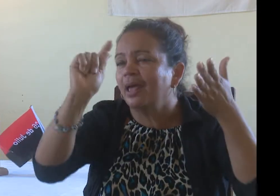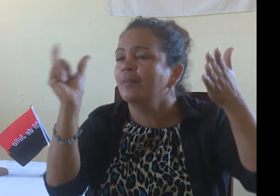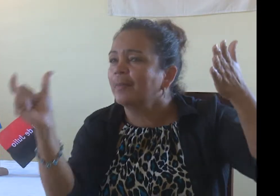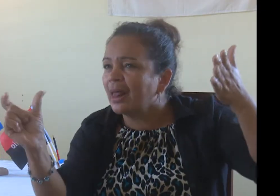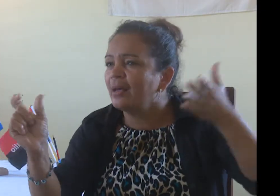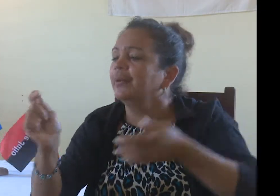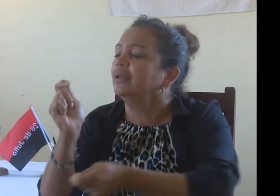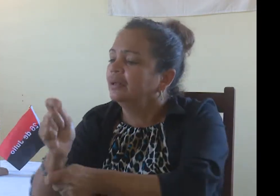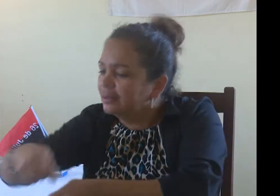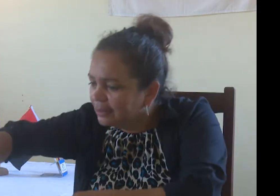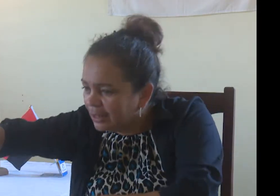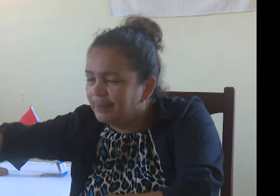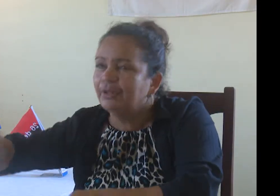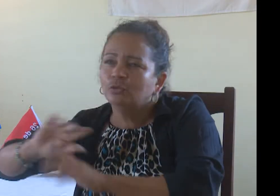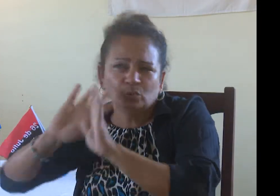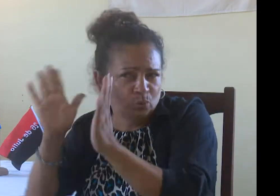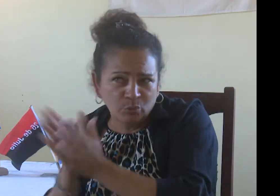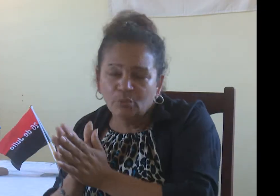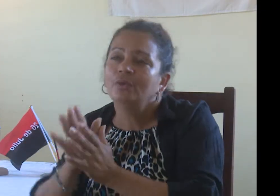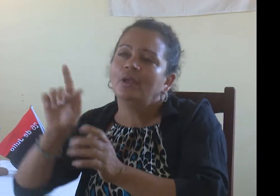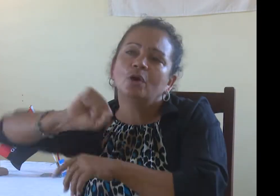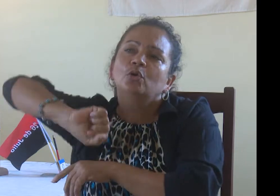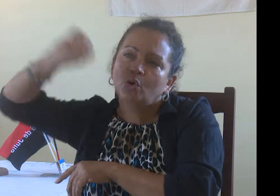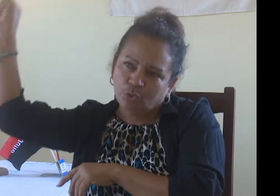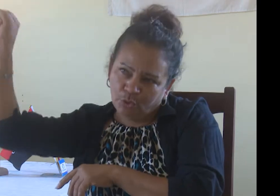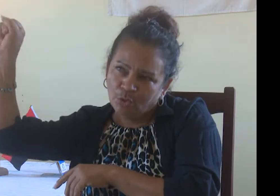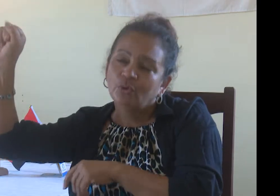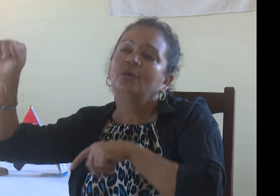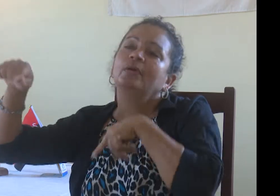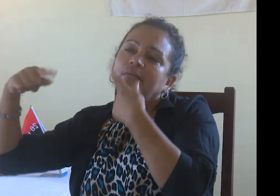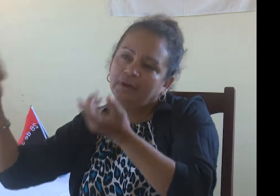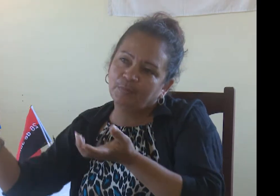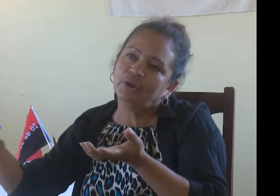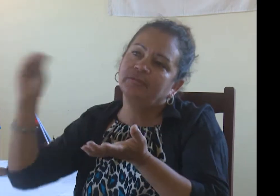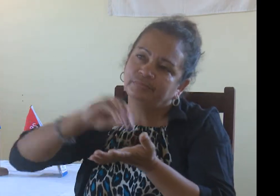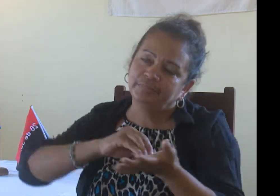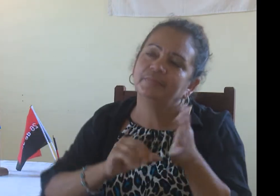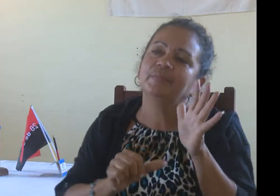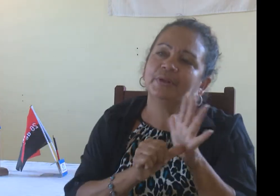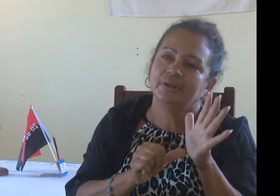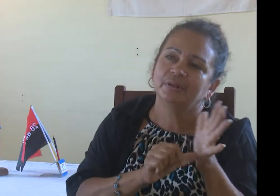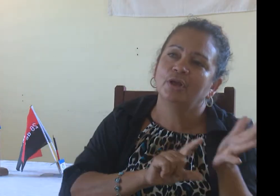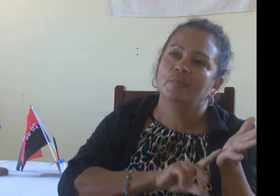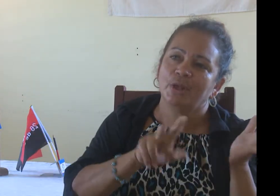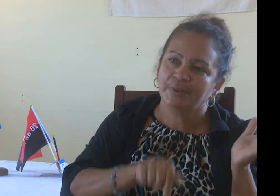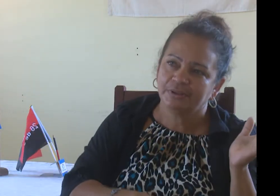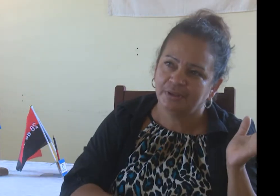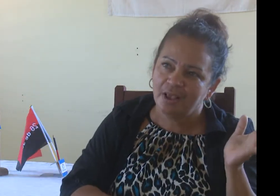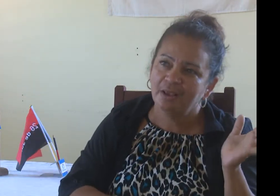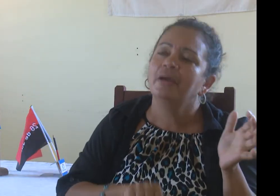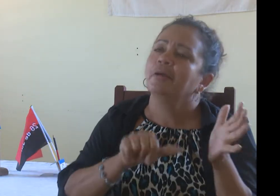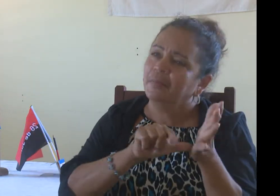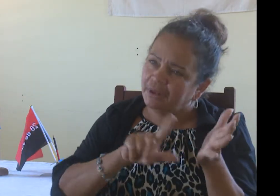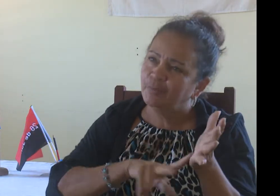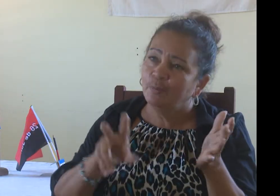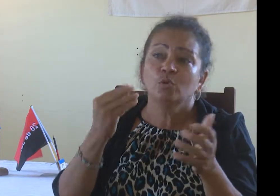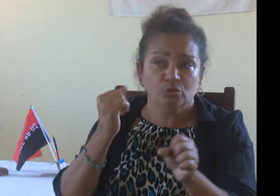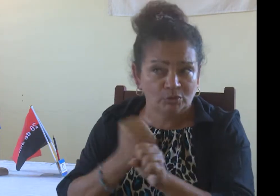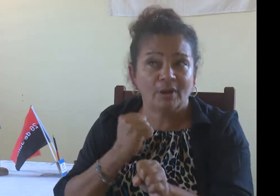en el municipio de Palmira, habían sordos un poco atrasaditos con todo esto de la lengua de señas. Claro, se